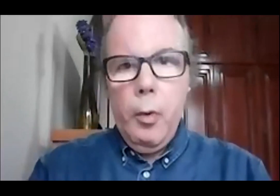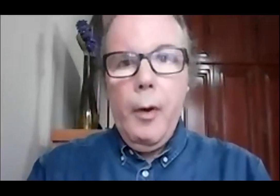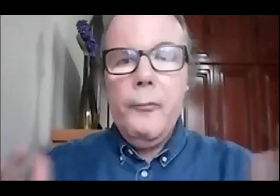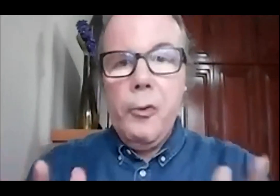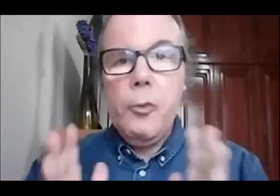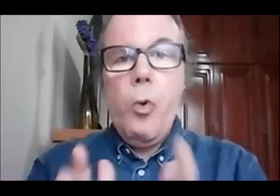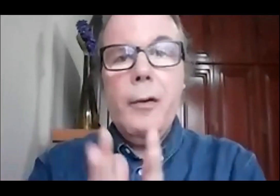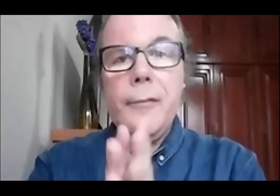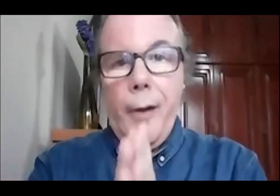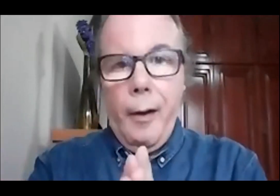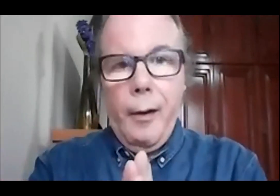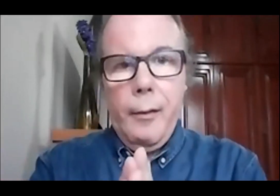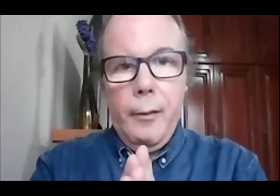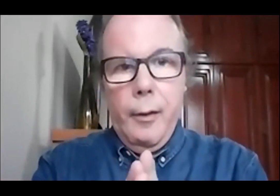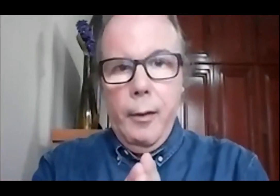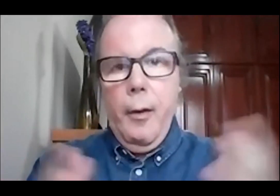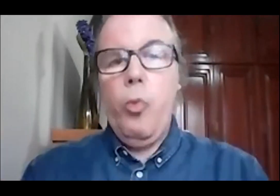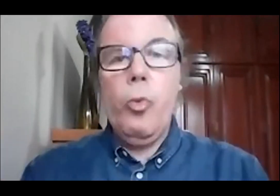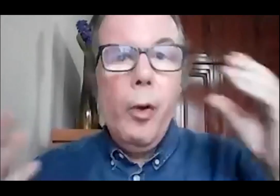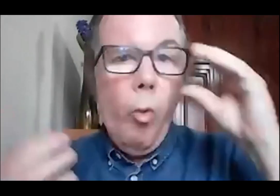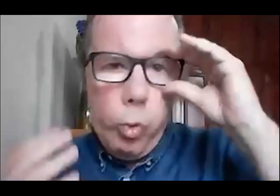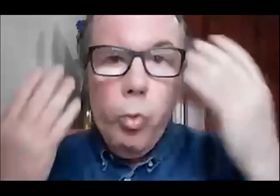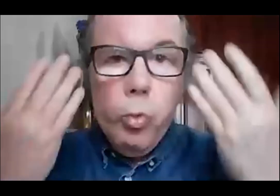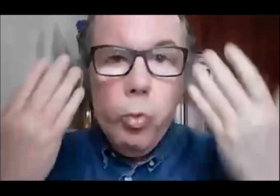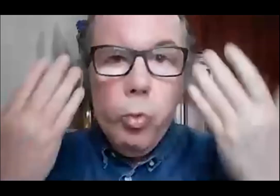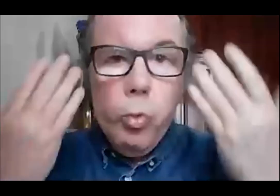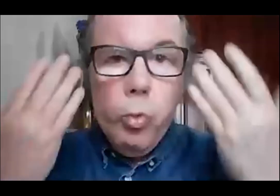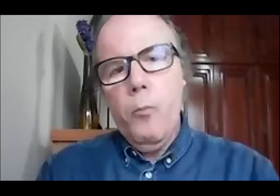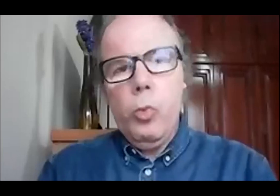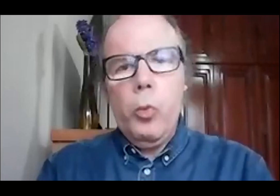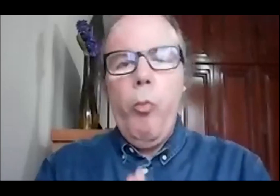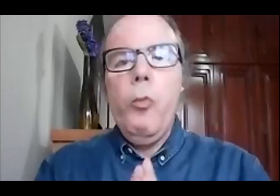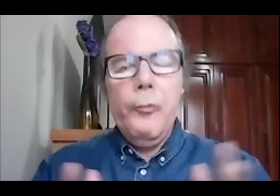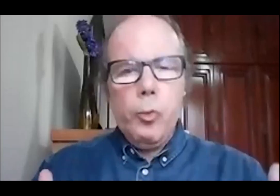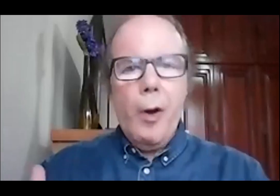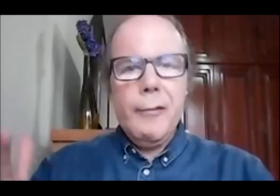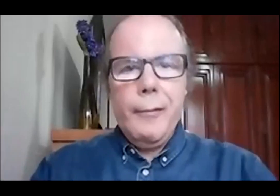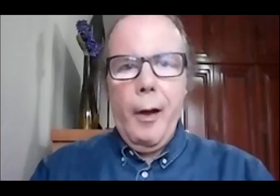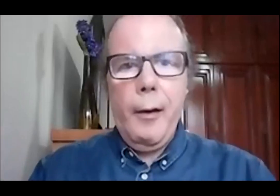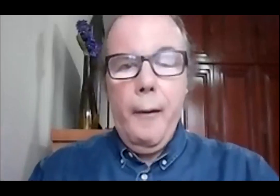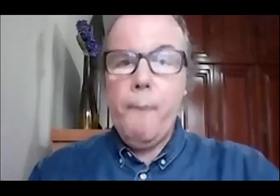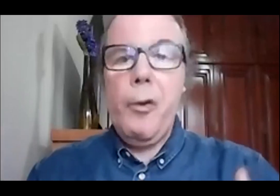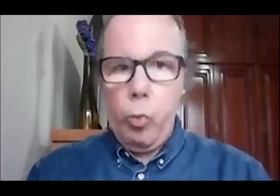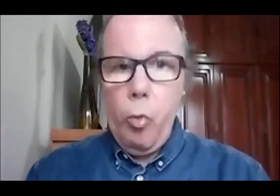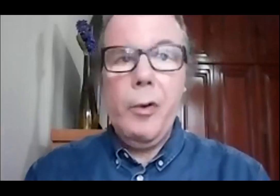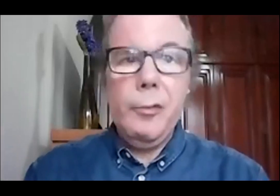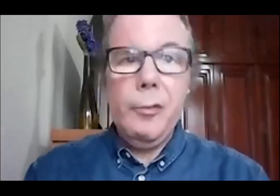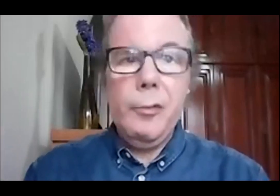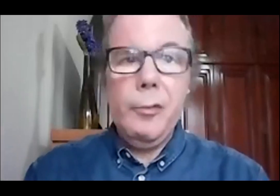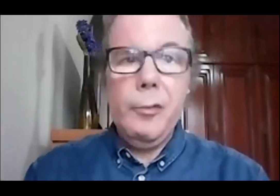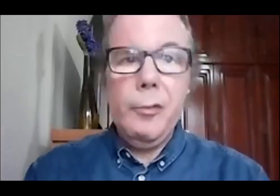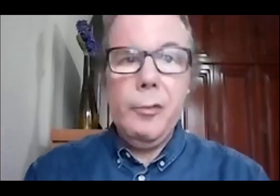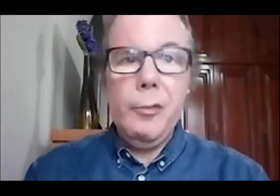é muito bom visualizar, porque eu ouço com os olhos. É muito bom visualizar pessoas